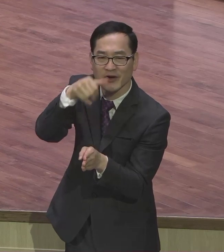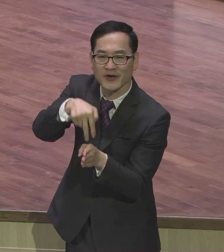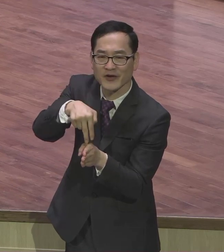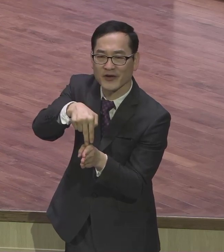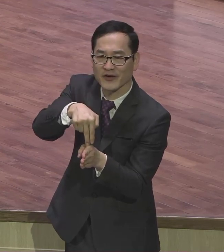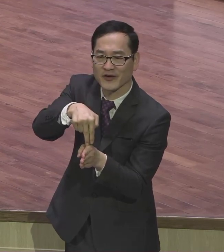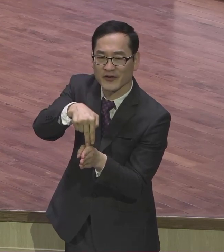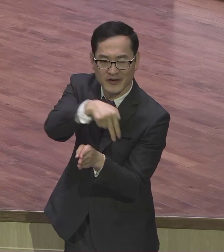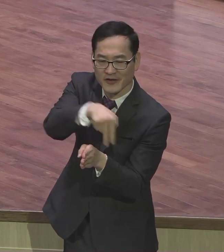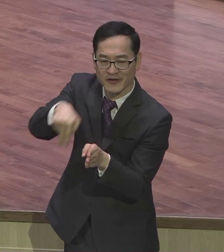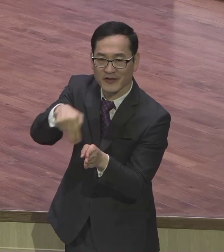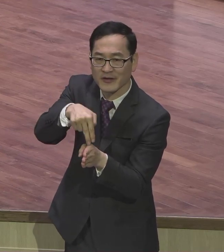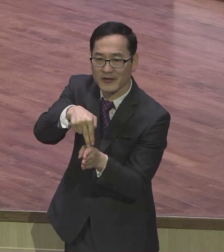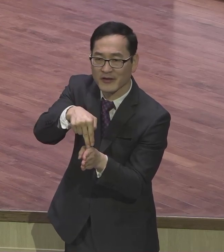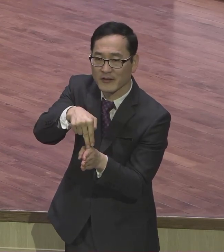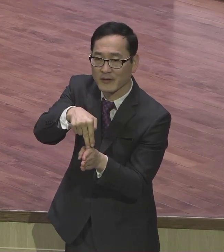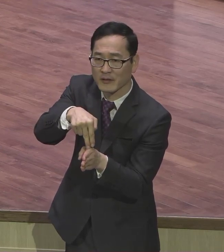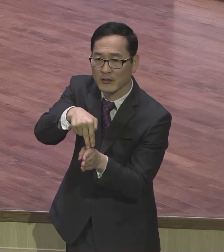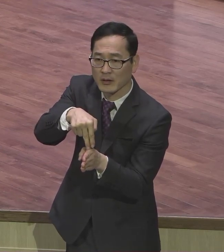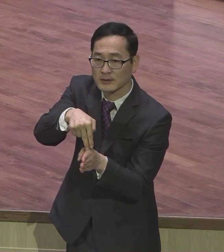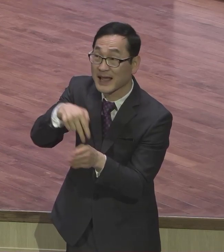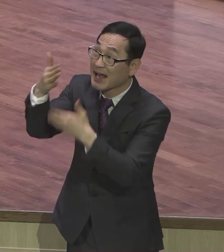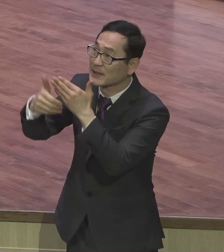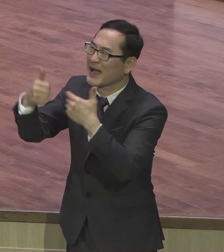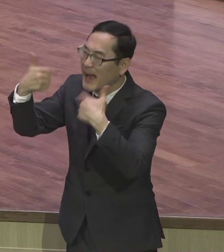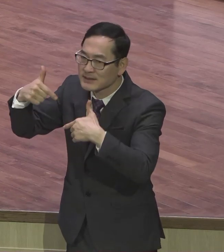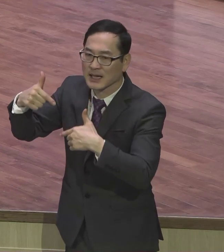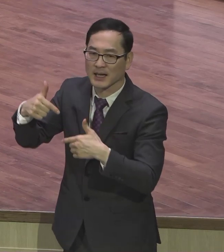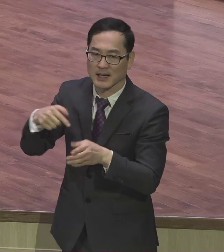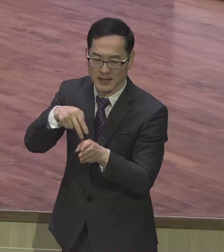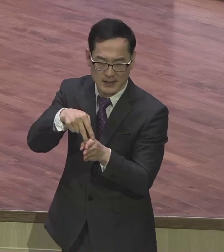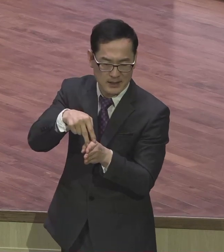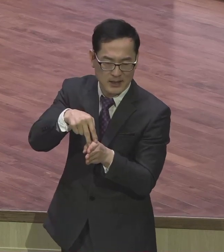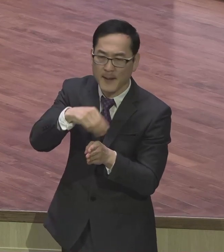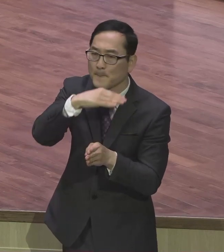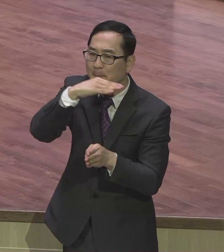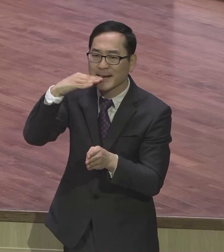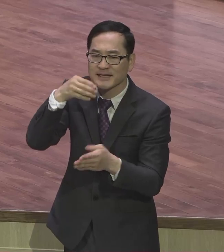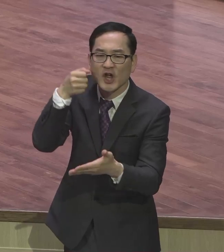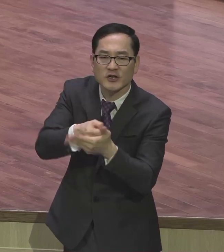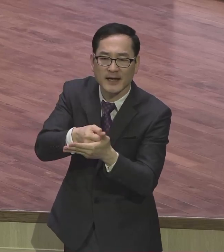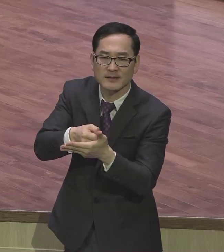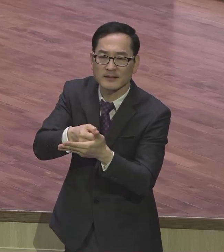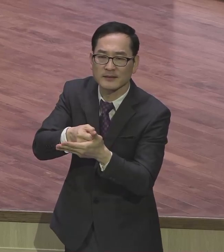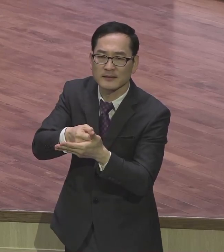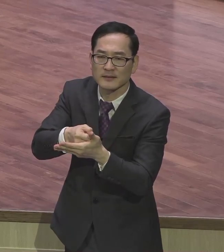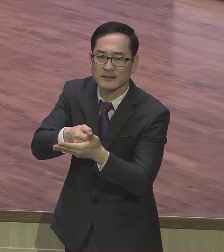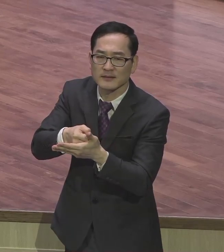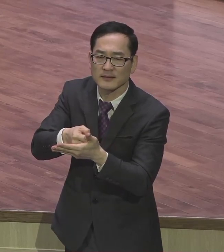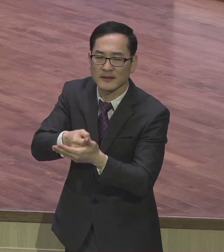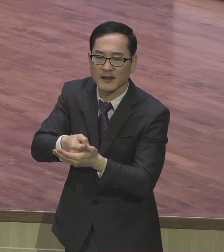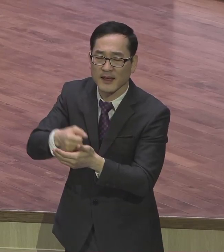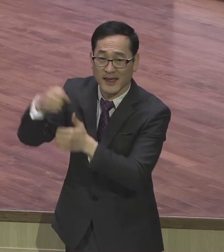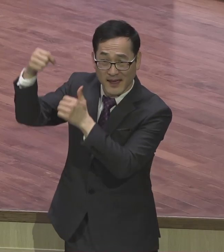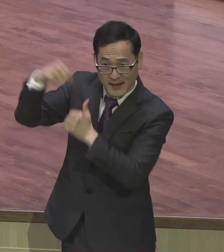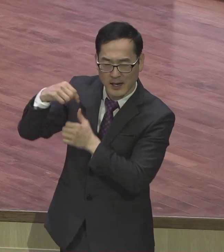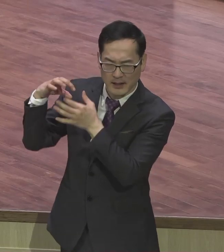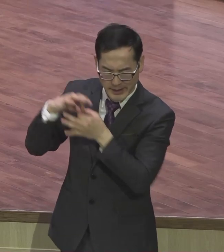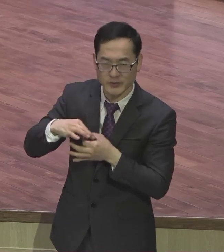바른 결단을 내리도록 요구하고 계신다 라고 그런 말했습니다 바른 결단